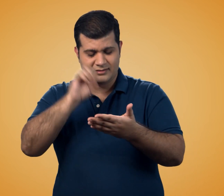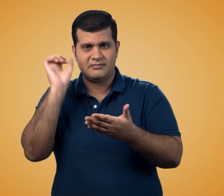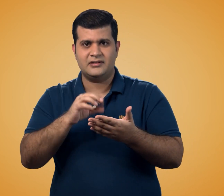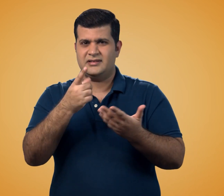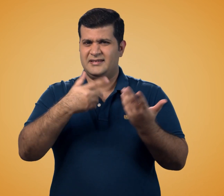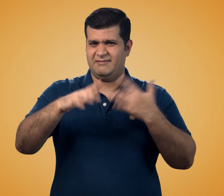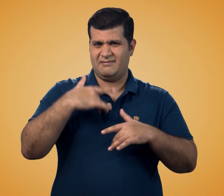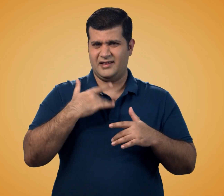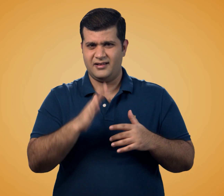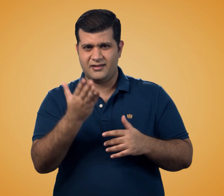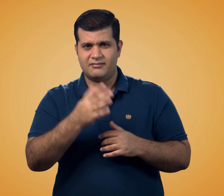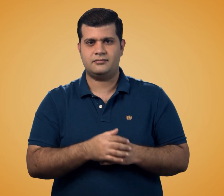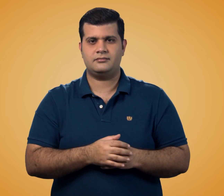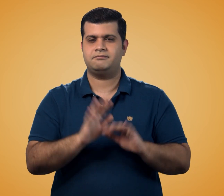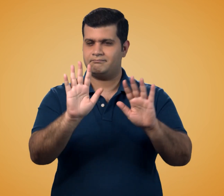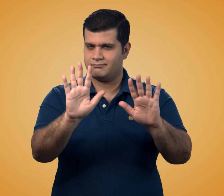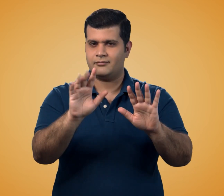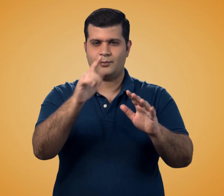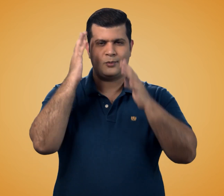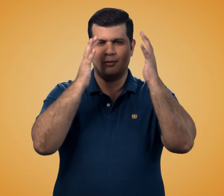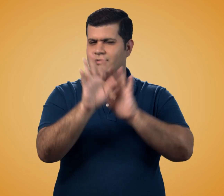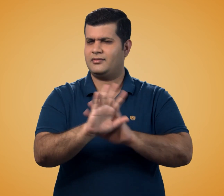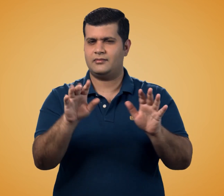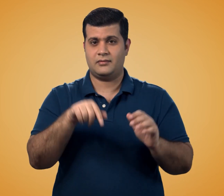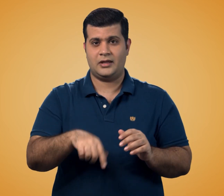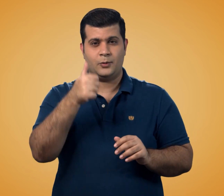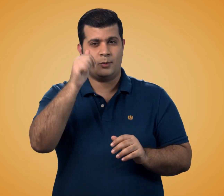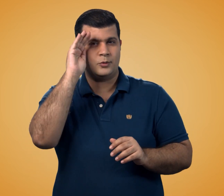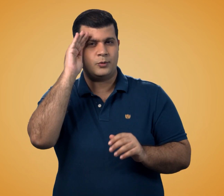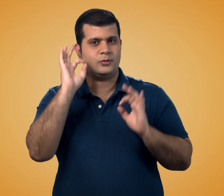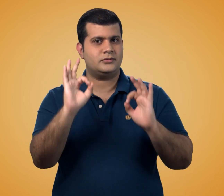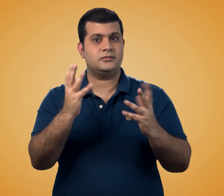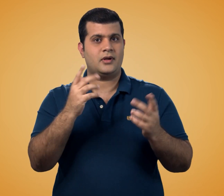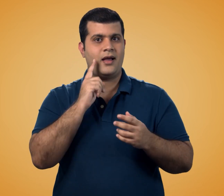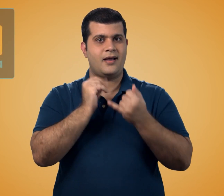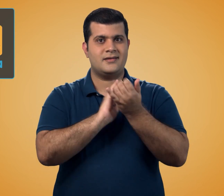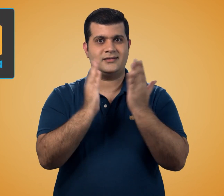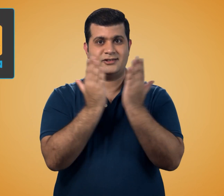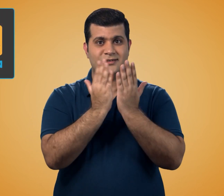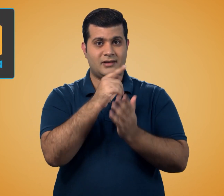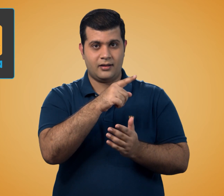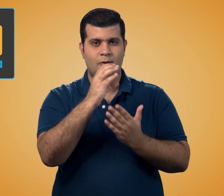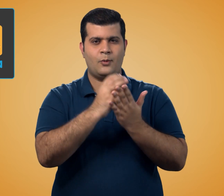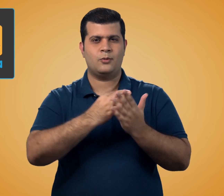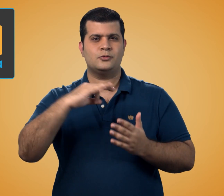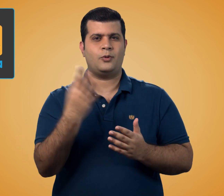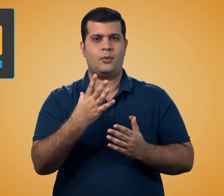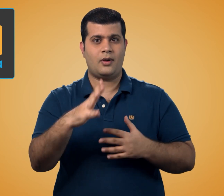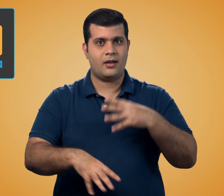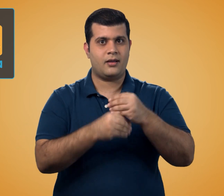क्या आप उससे समझ नहीं पाते हैं? फिक्र मत कीजिए! आयसे शिक्षा एक अच्छी खबर लाया है ग्यारवी क्लास के स्टूडेंस के लिए